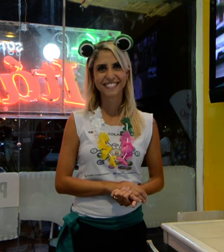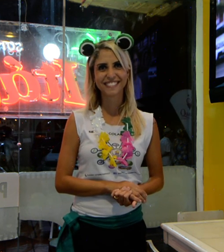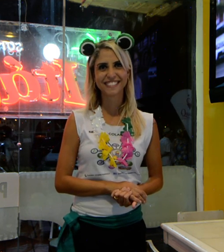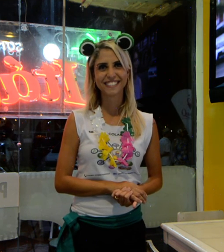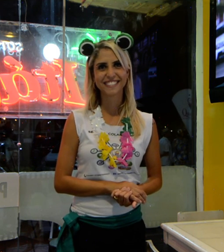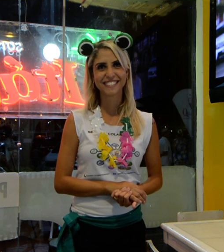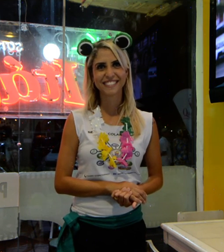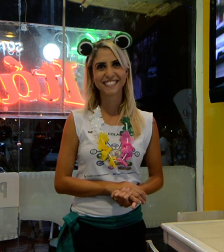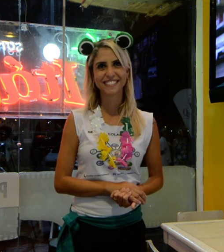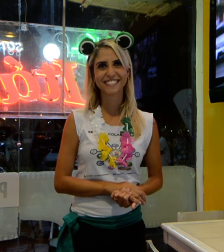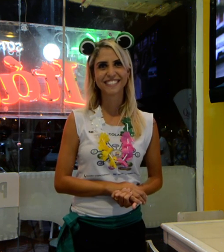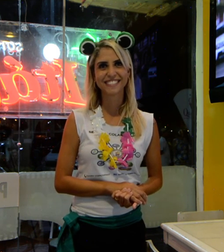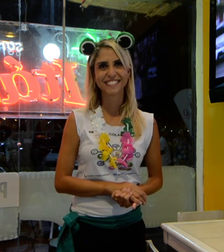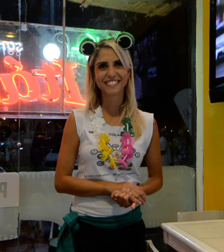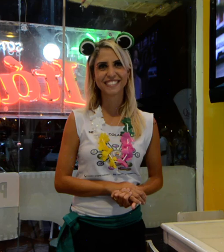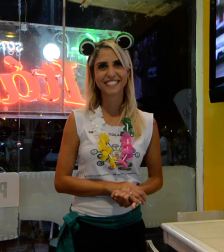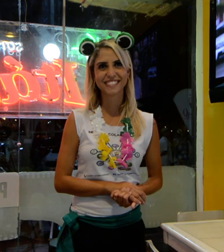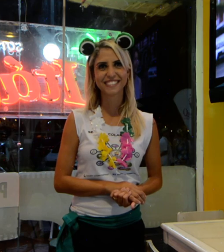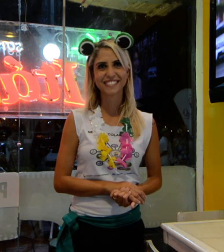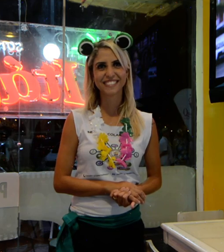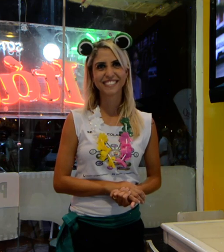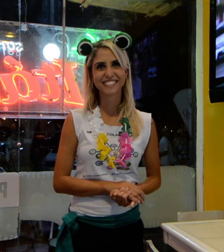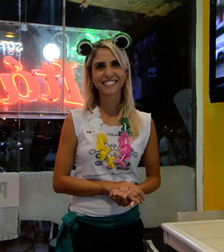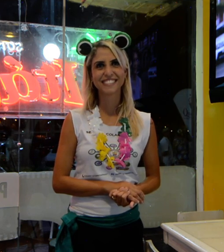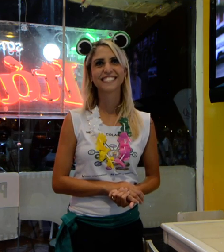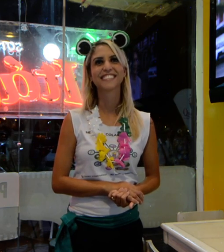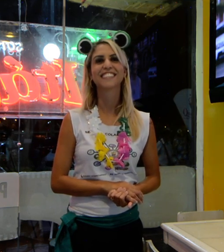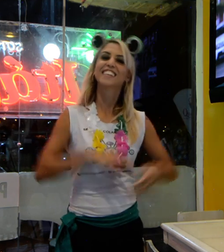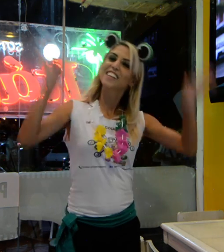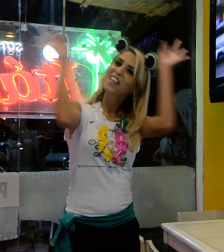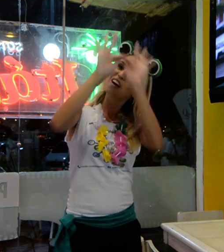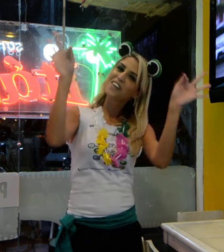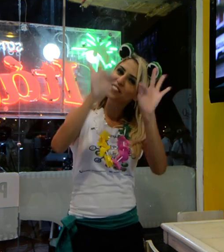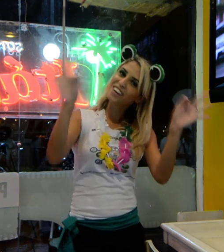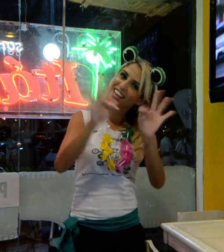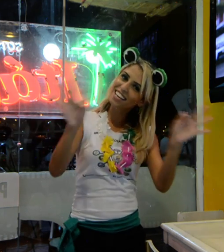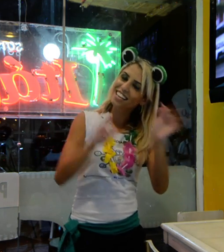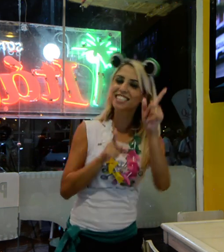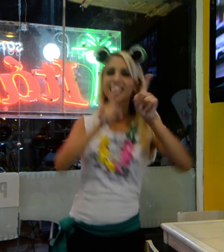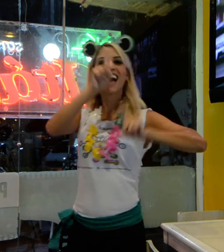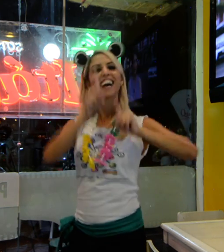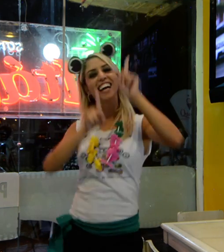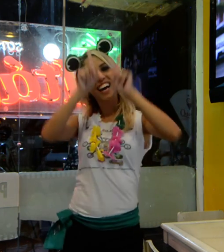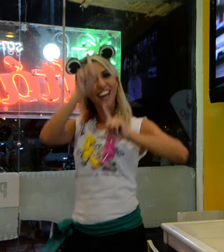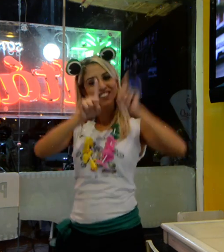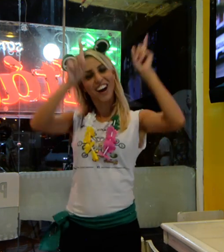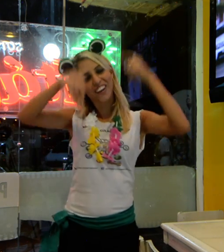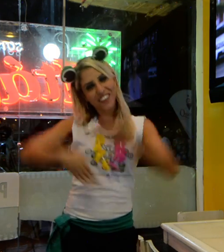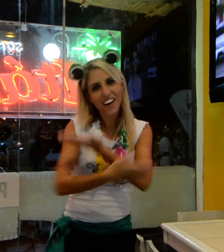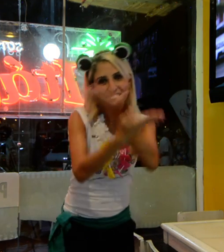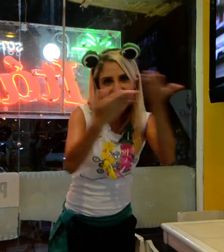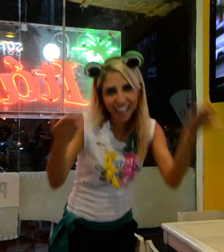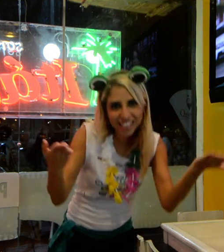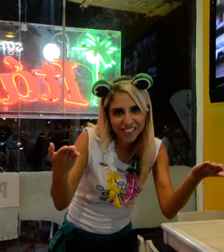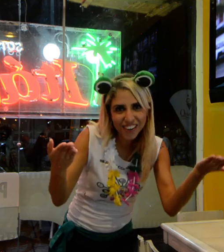desejando um feliz carnaval para todos e Libra. Um feliz carnaval para todos.